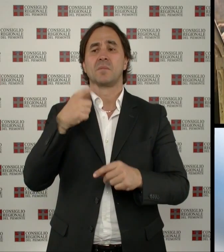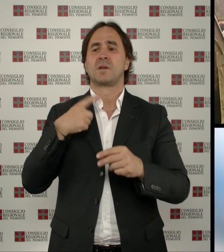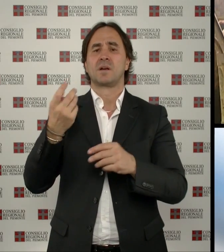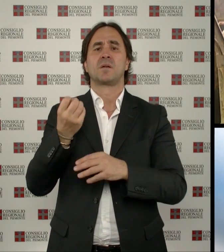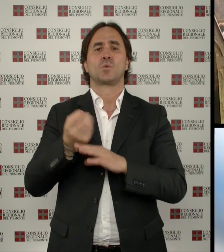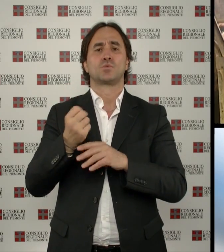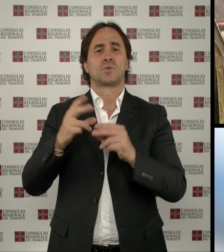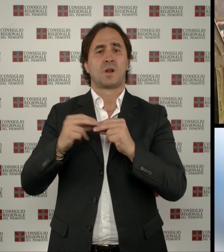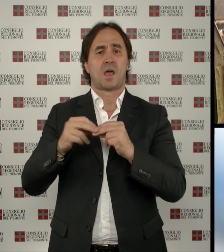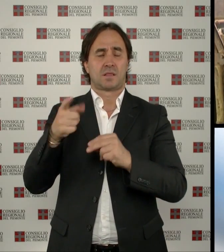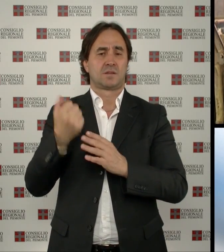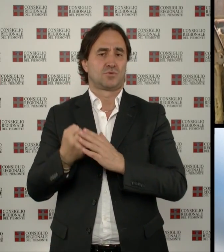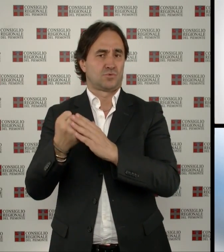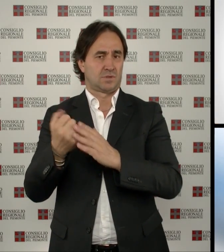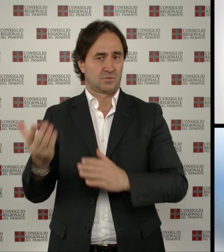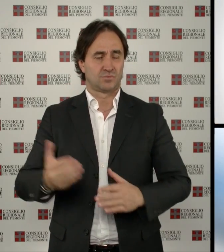latte.